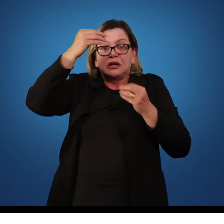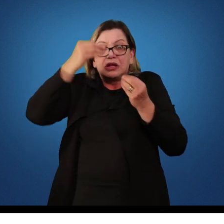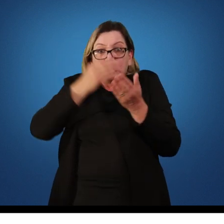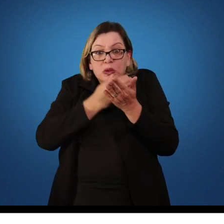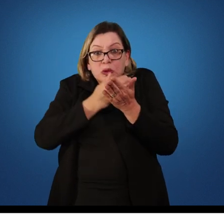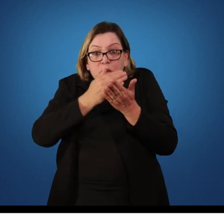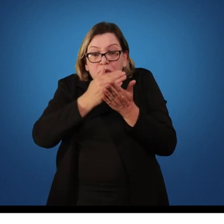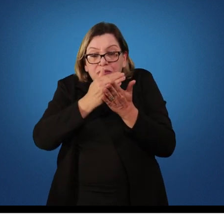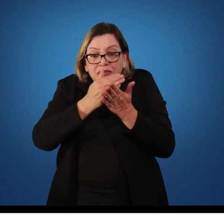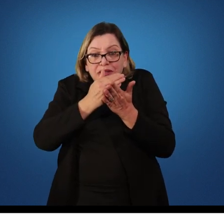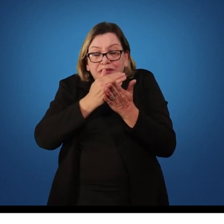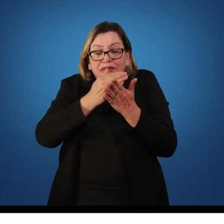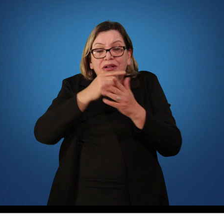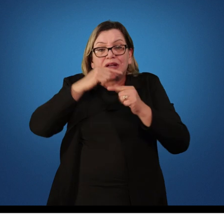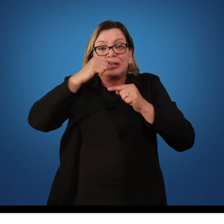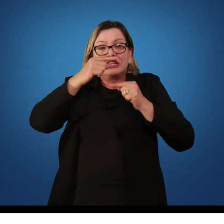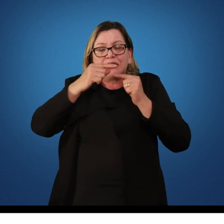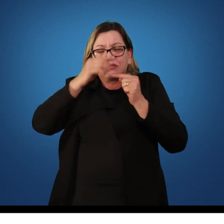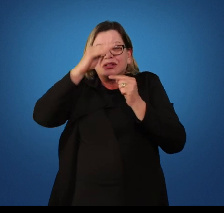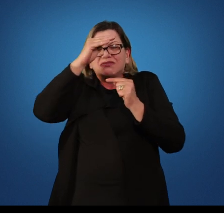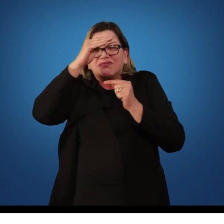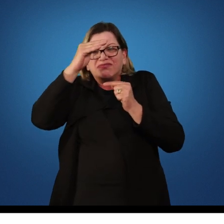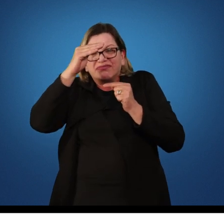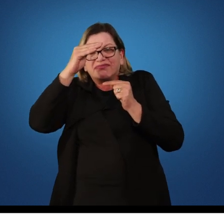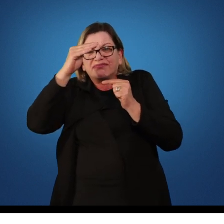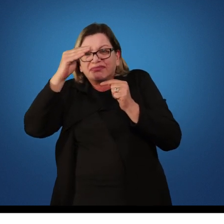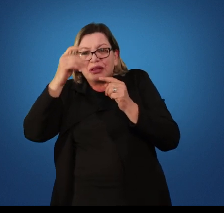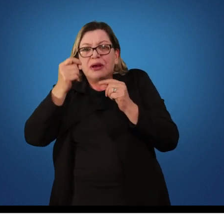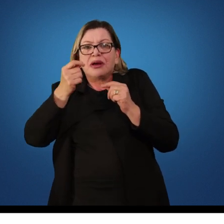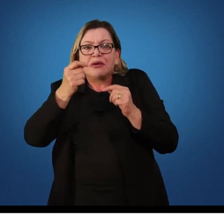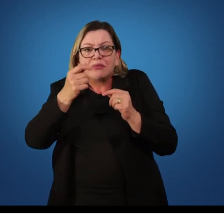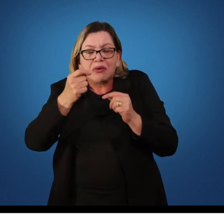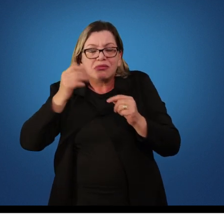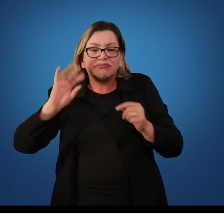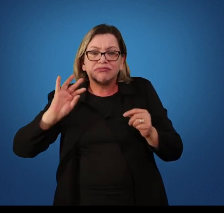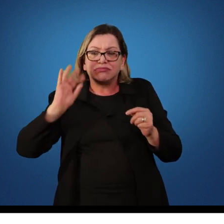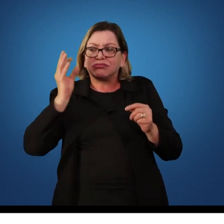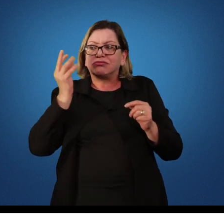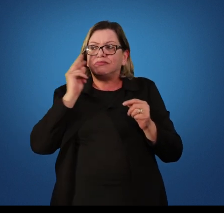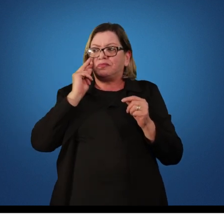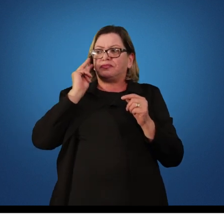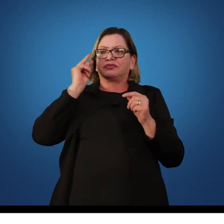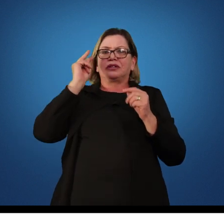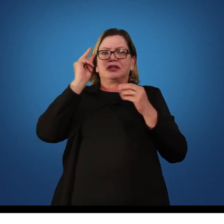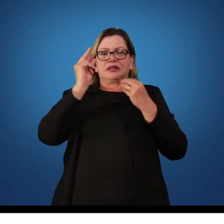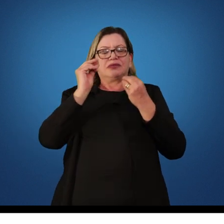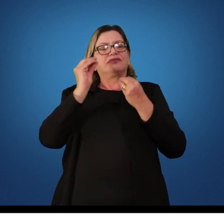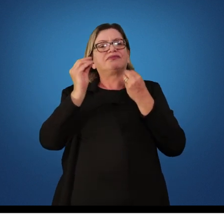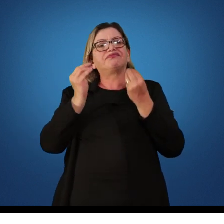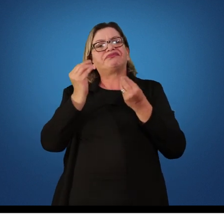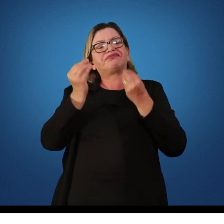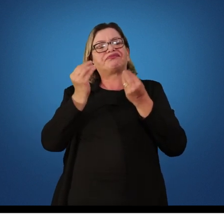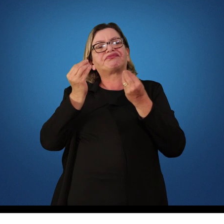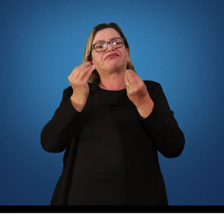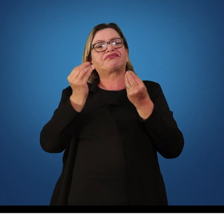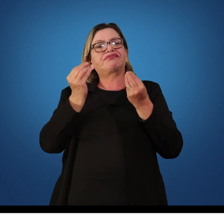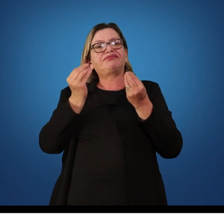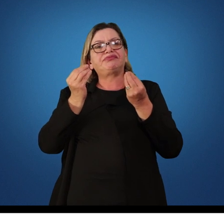da prática e menores aperfeiçoamentos posteriores. A